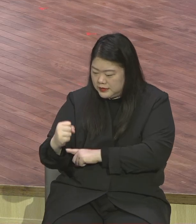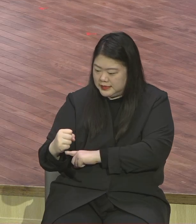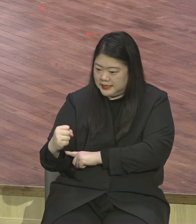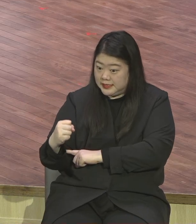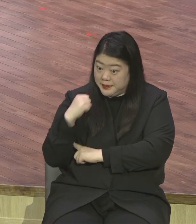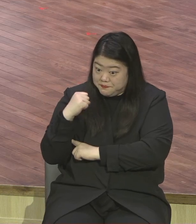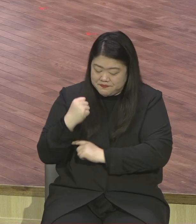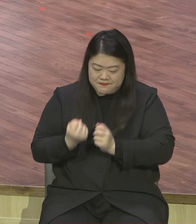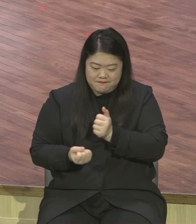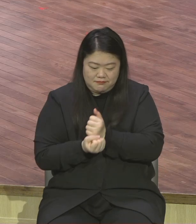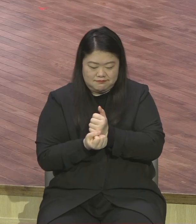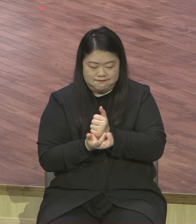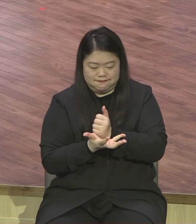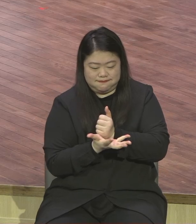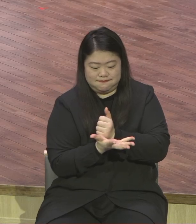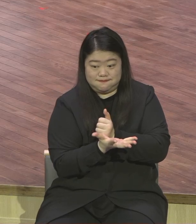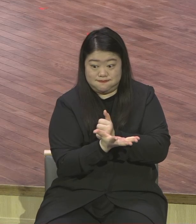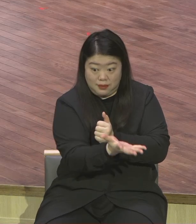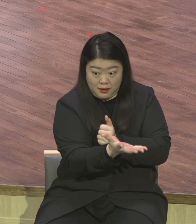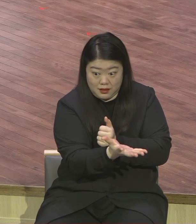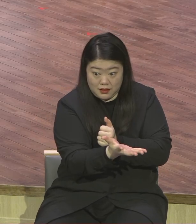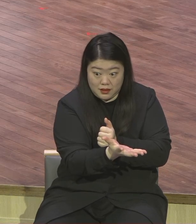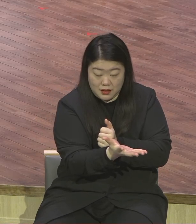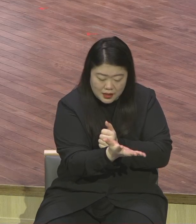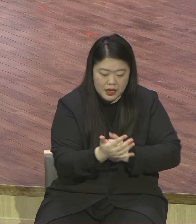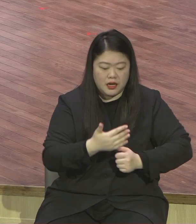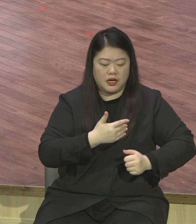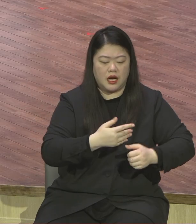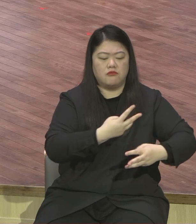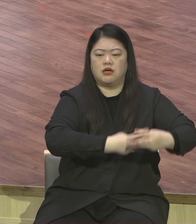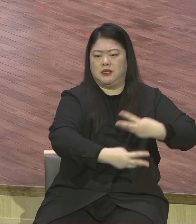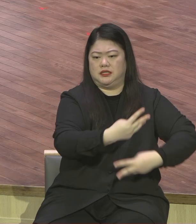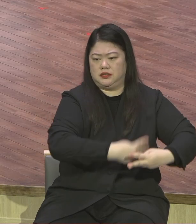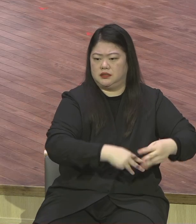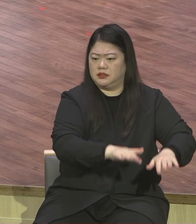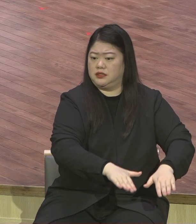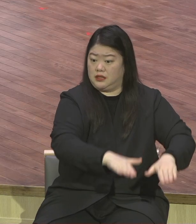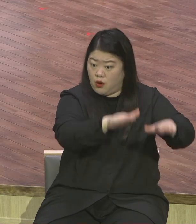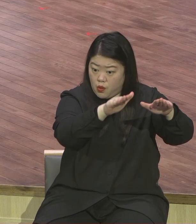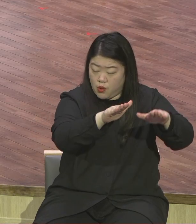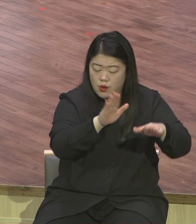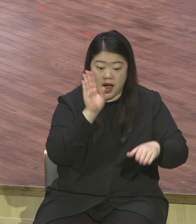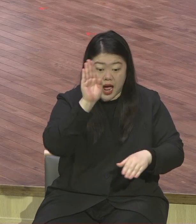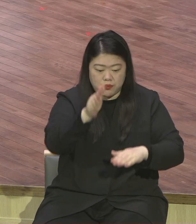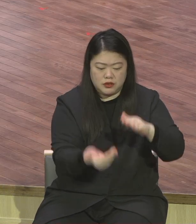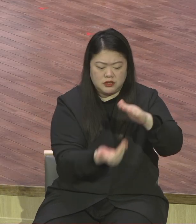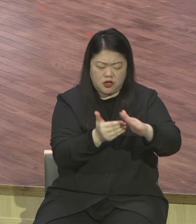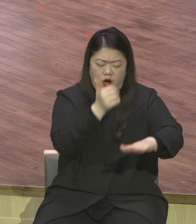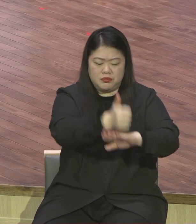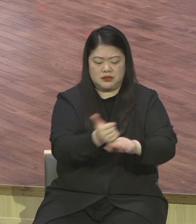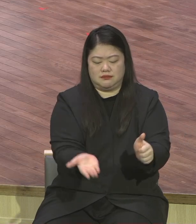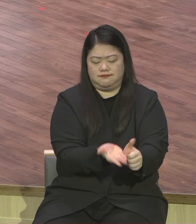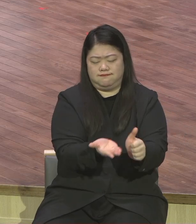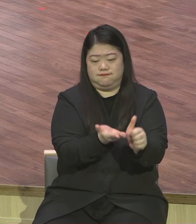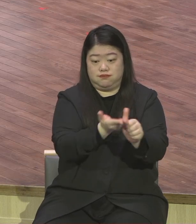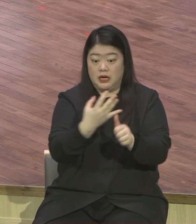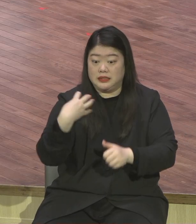변화시키는 후대를 세우고 그야말로 선밋 인생으로 당당히 세우는 그런 주역되기를 제물로 축복합니다